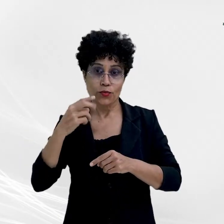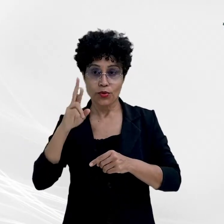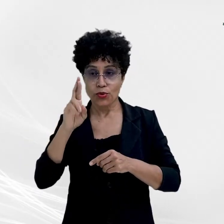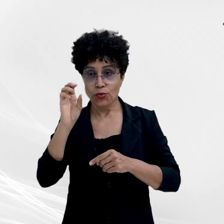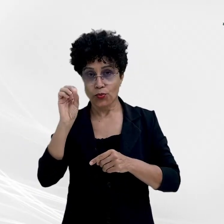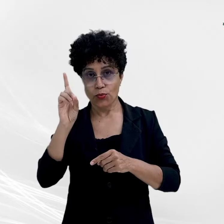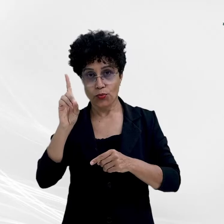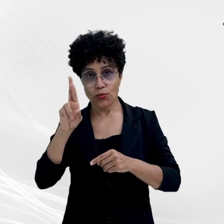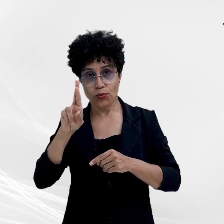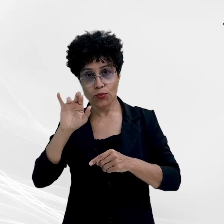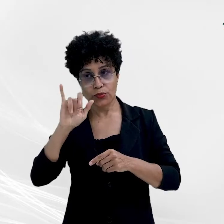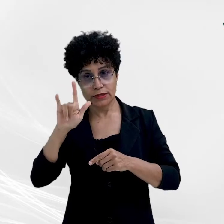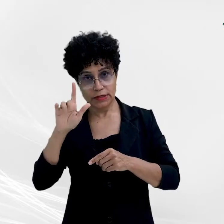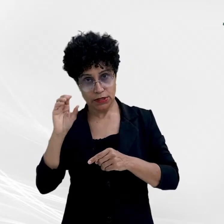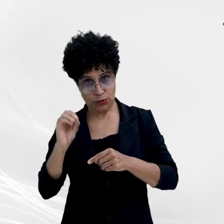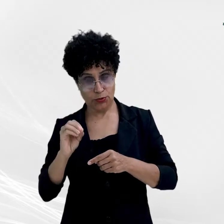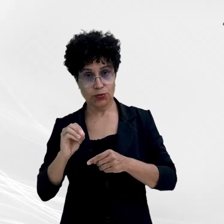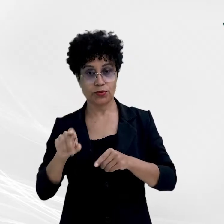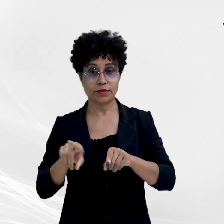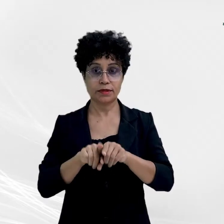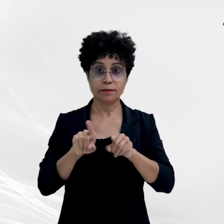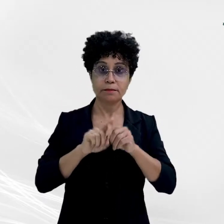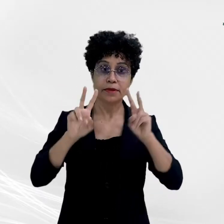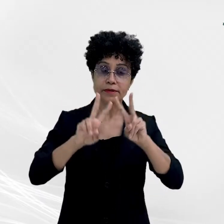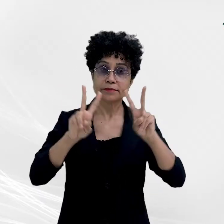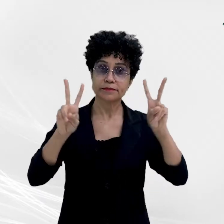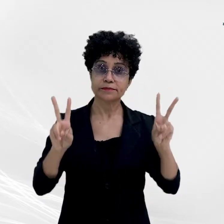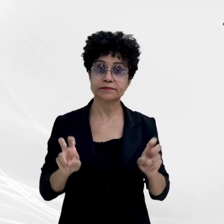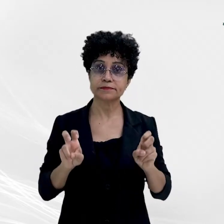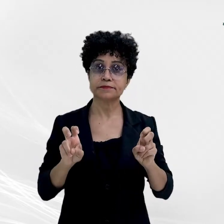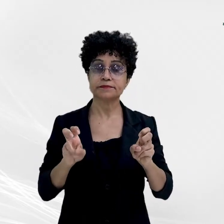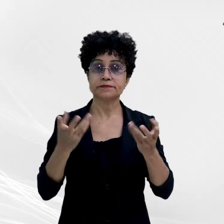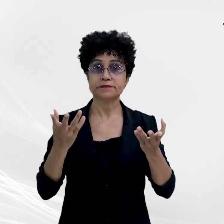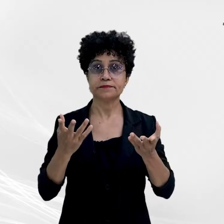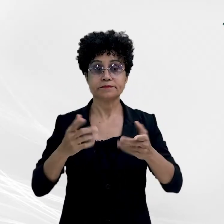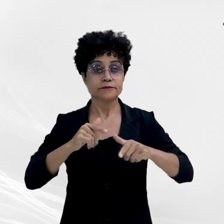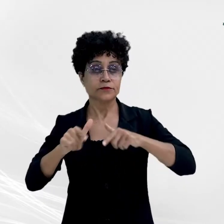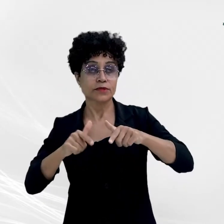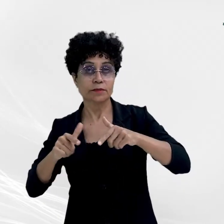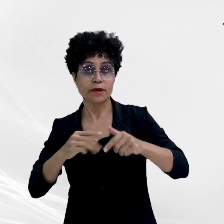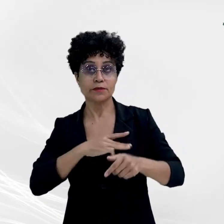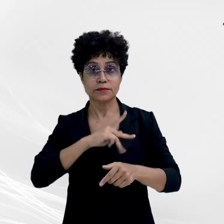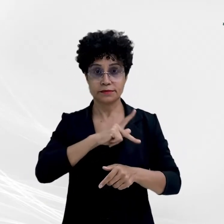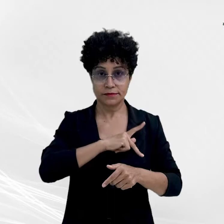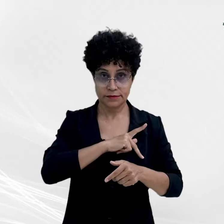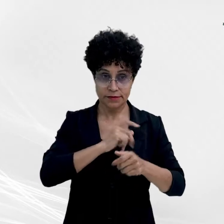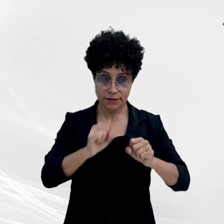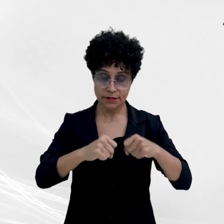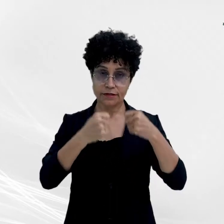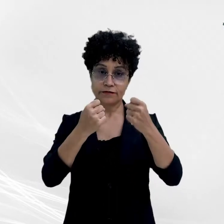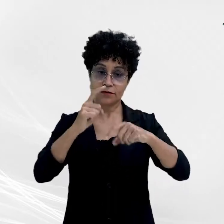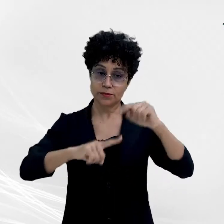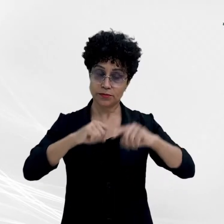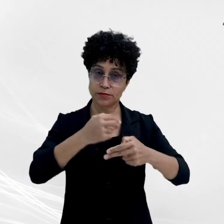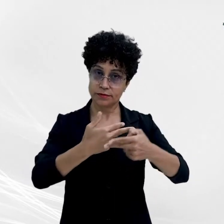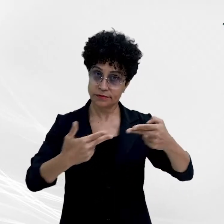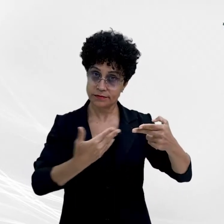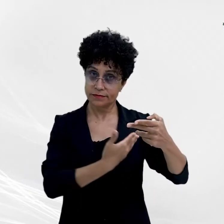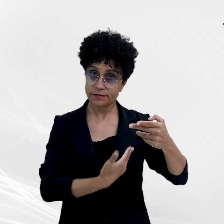Aguirre de Castro, que abordaram os temas a atuação do Ministério Público na defesa do patrimônio público depois da